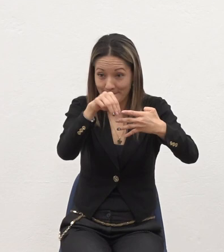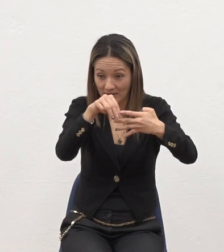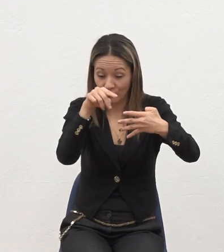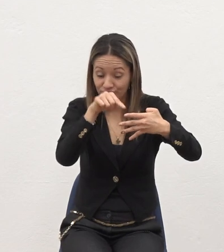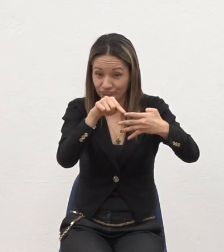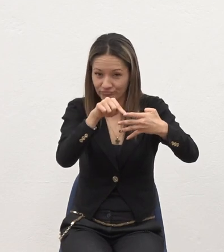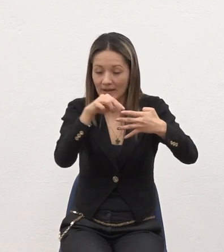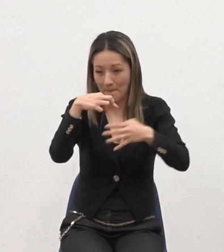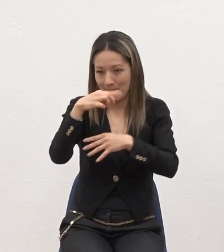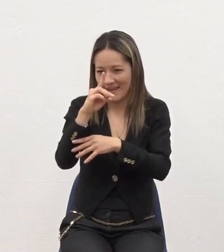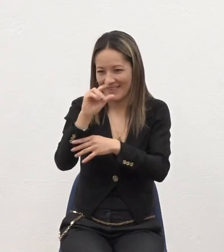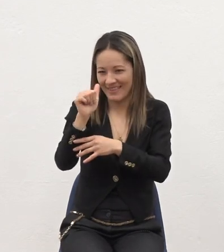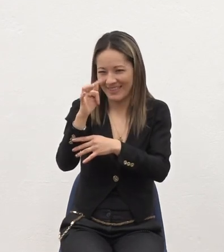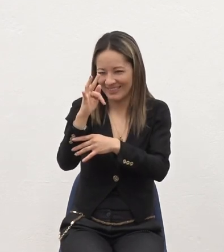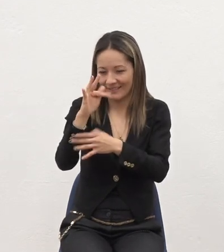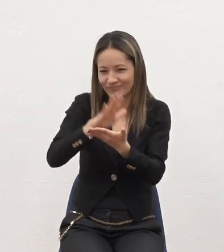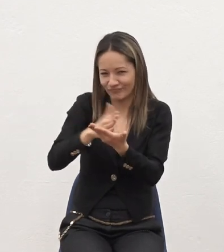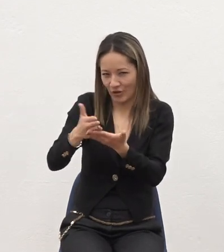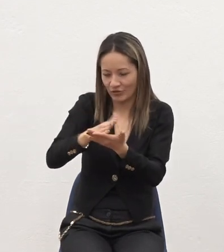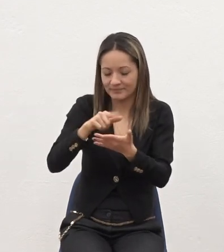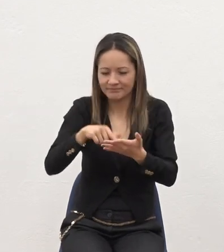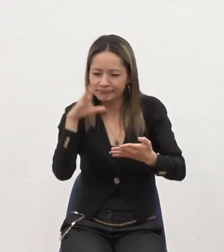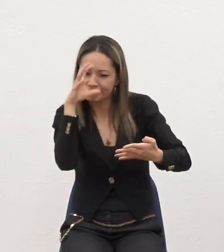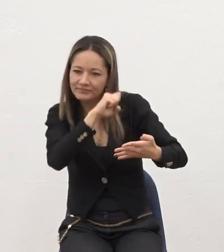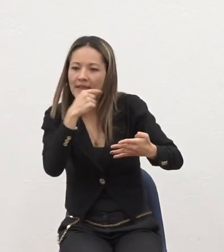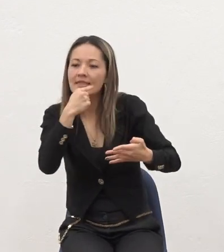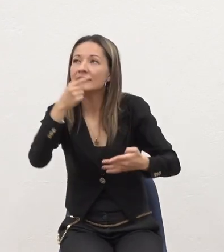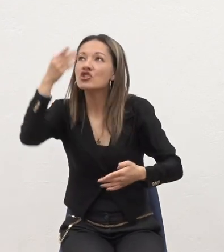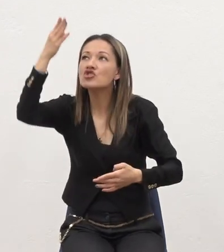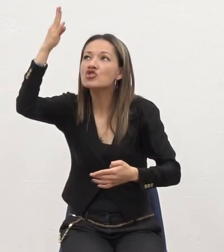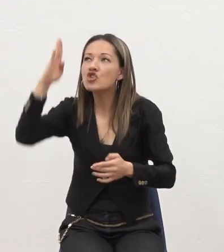PDT Ahí nos dice Que es Dios con nosotros Lo voy a leer Para